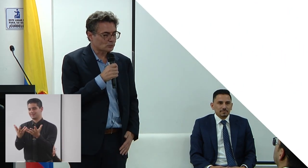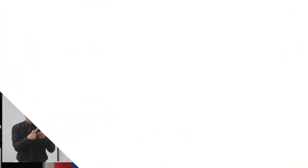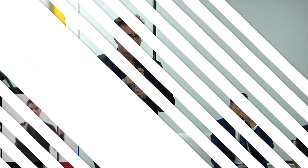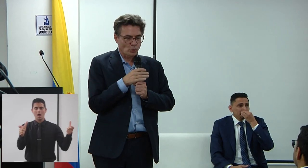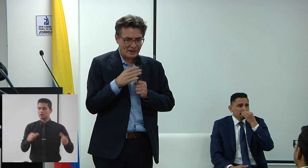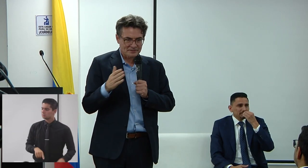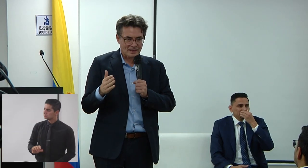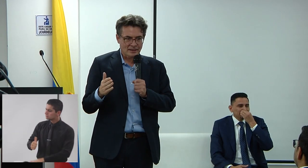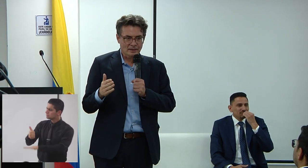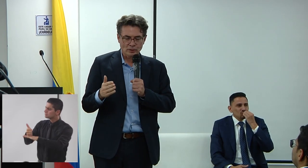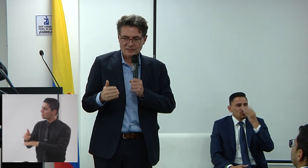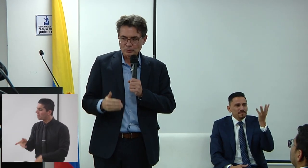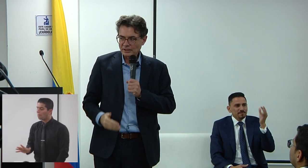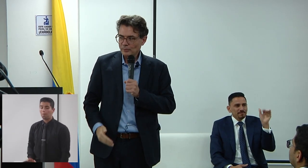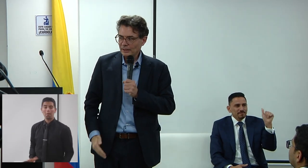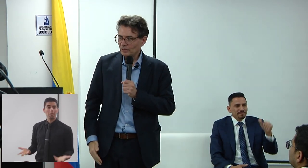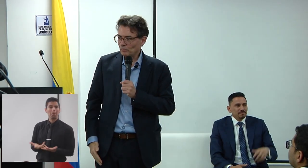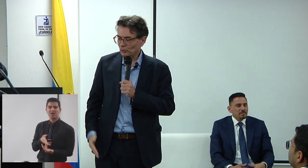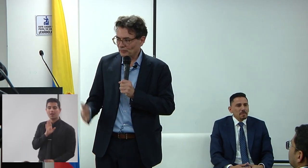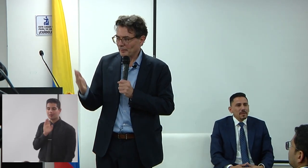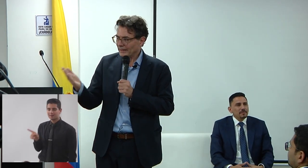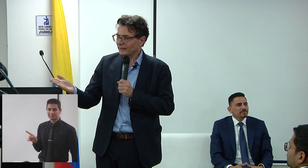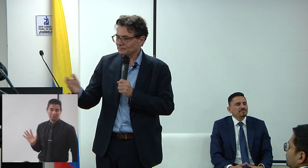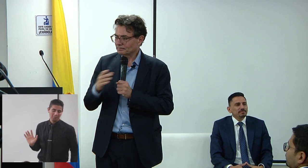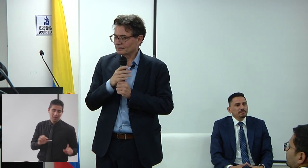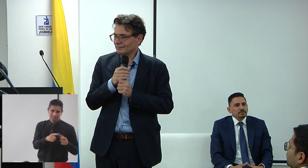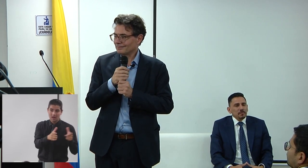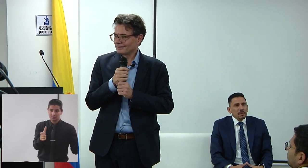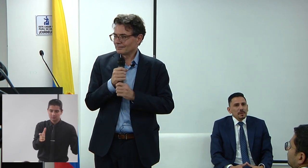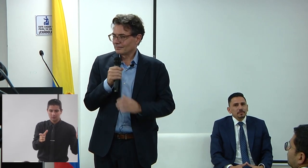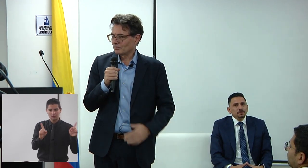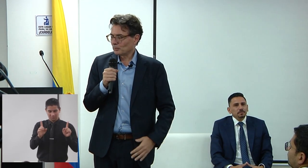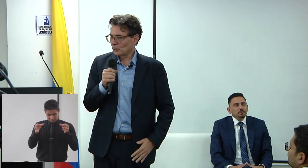Giovanni está aquí, lo que estamos celebrando por su familia,